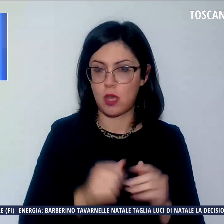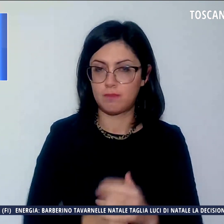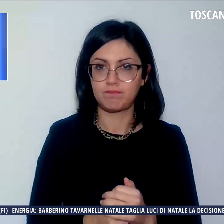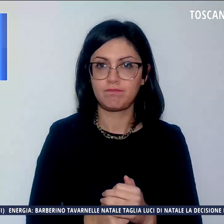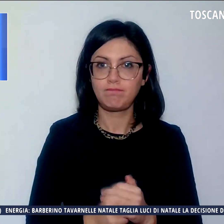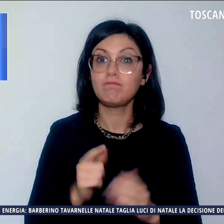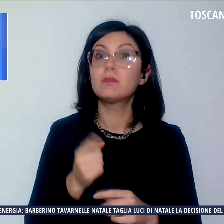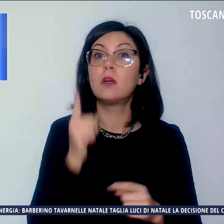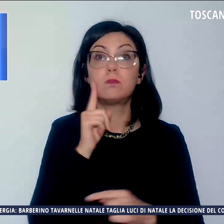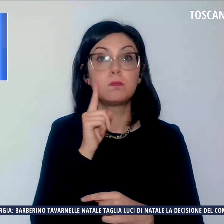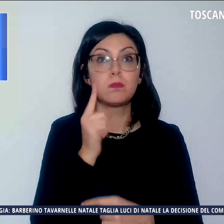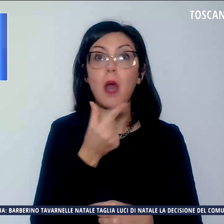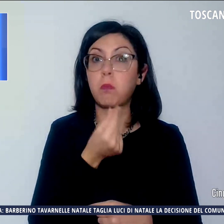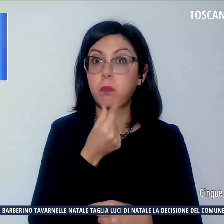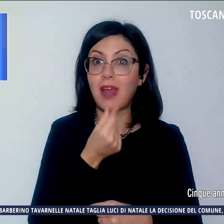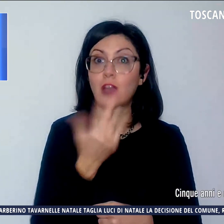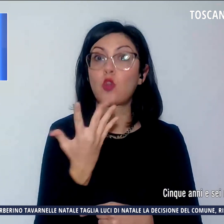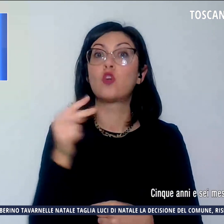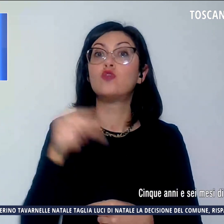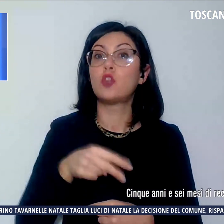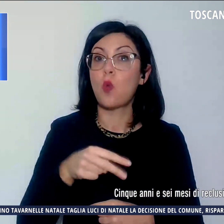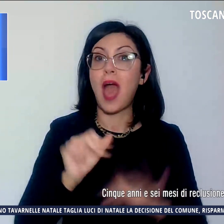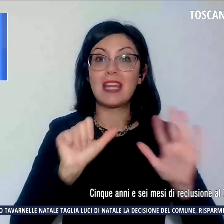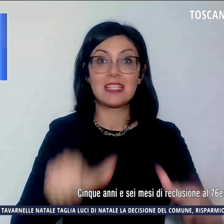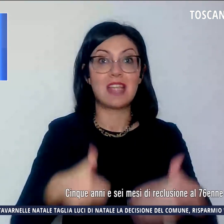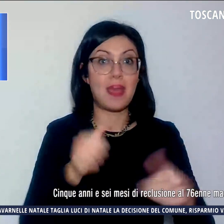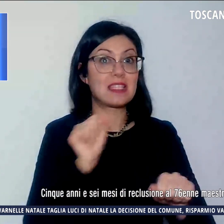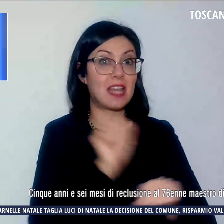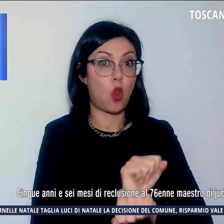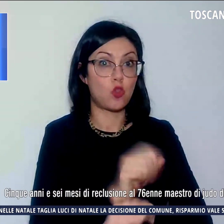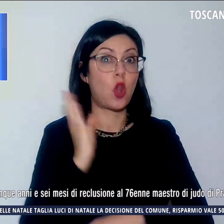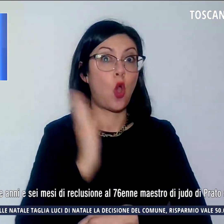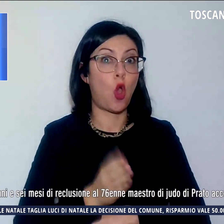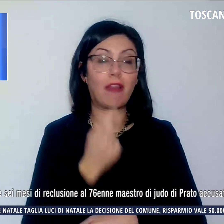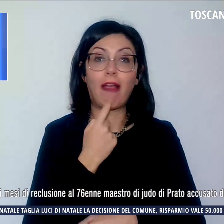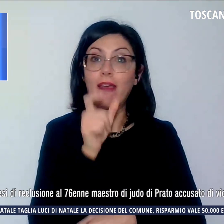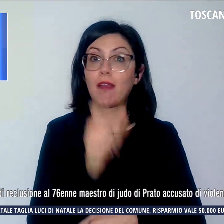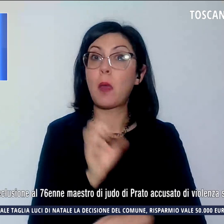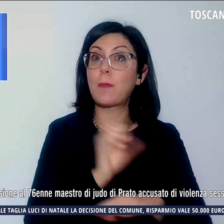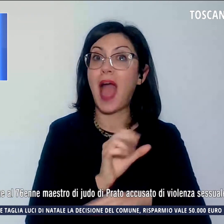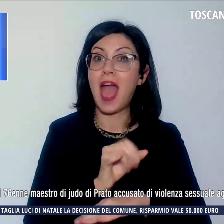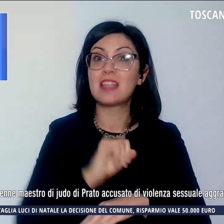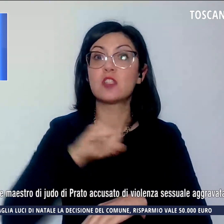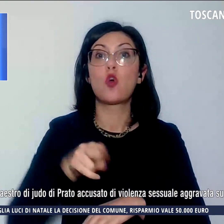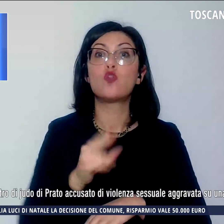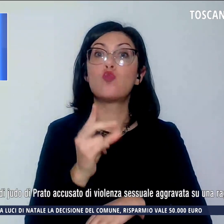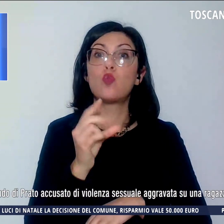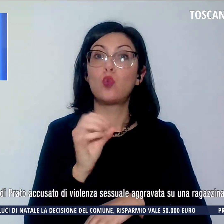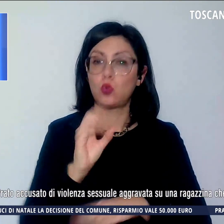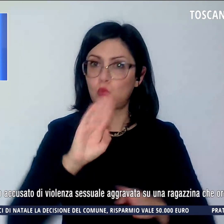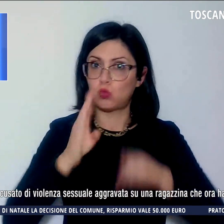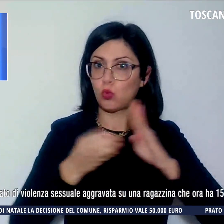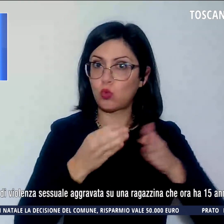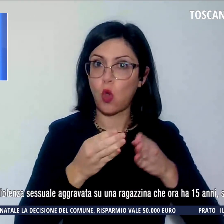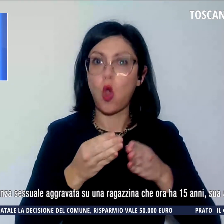condannato a 5 anni e 6 mesi di reclusione un maestro di judo di 76 anni che era accusato